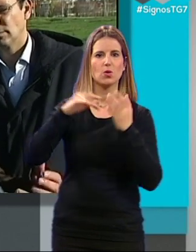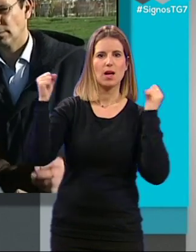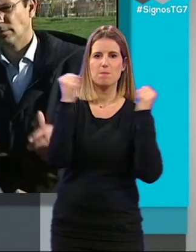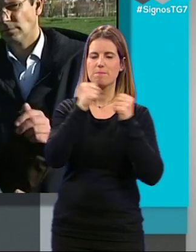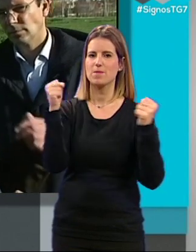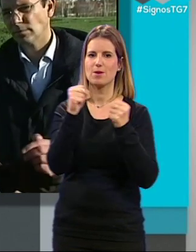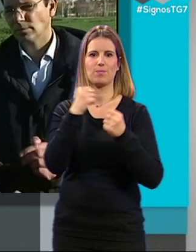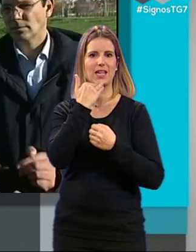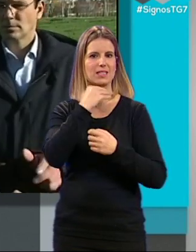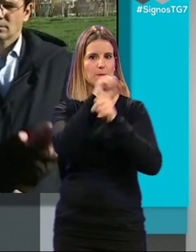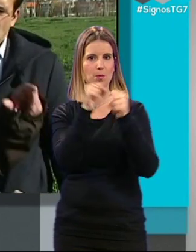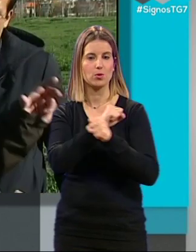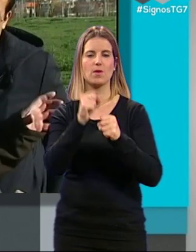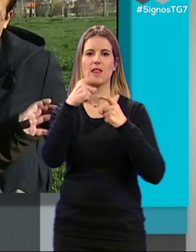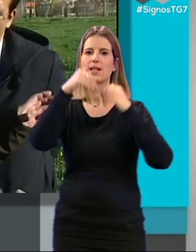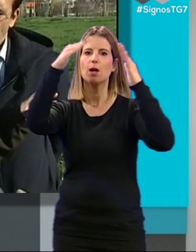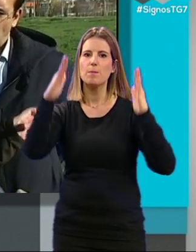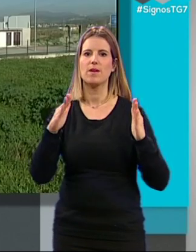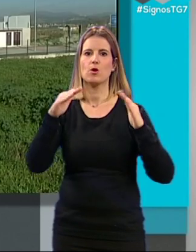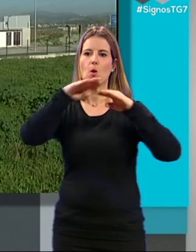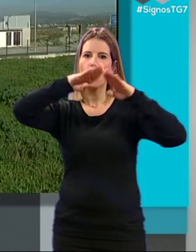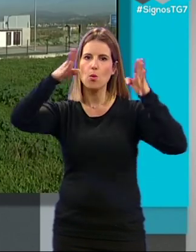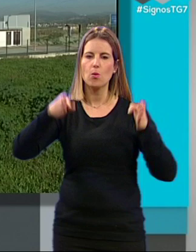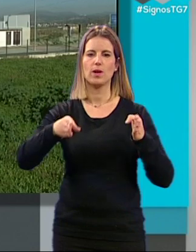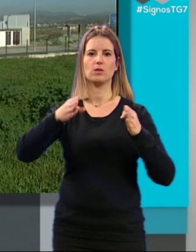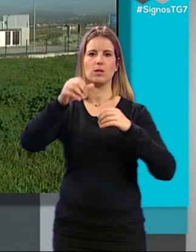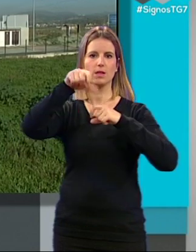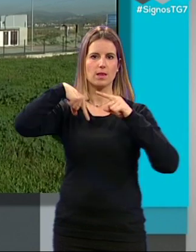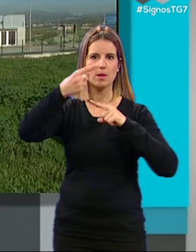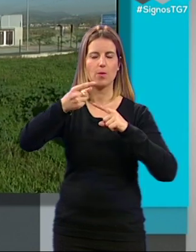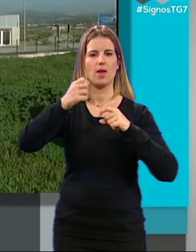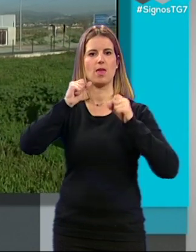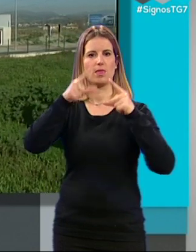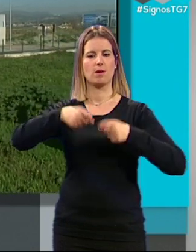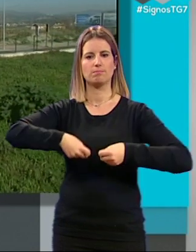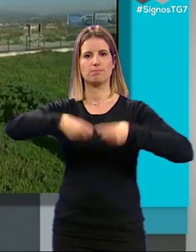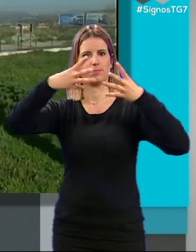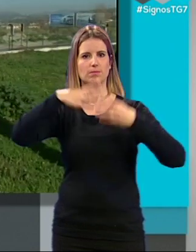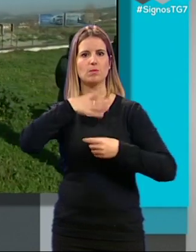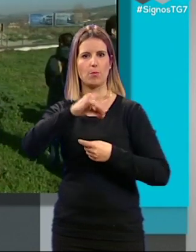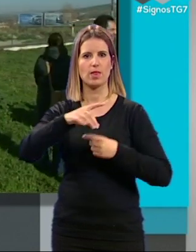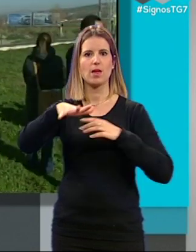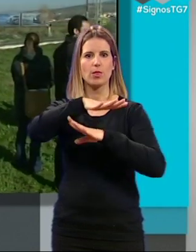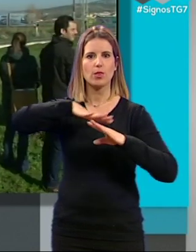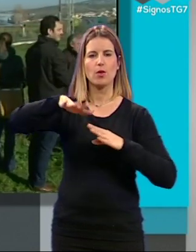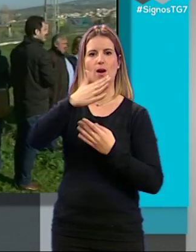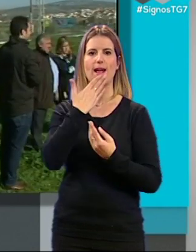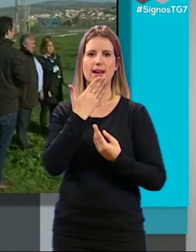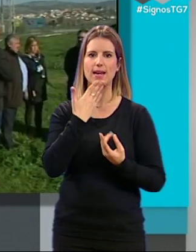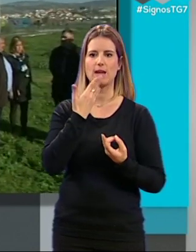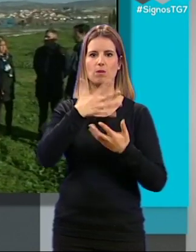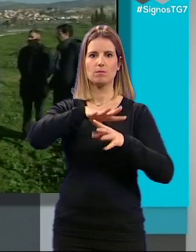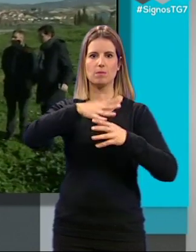no pueden hacerlo, no hace falta un pabellón cubierto, y a continuación, como bien dicho, dotar de infraestructura para que esto sea una zona de recreo, de expansión.